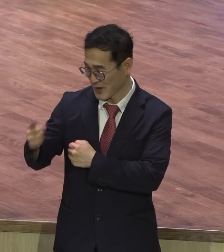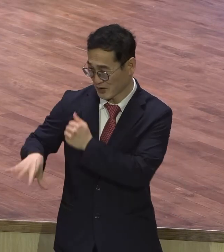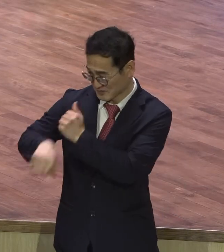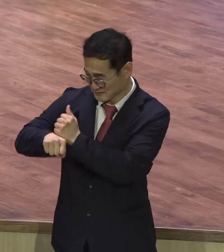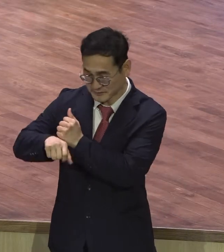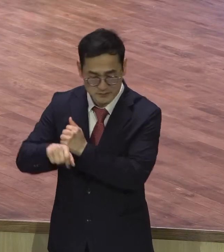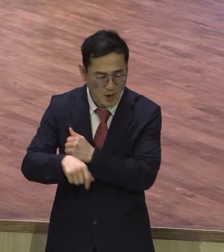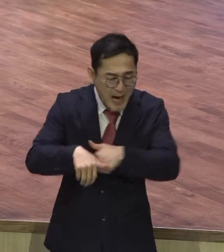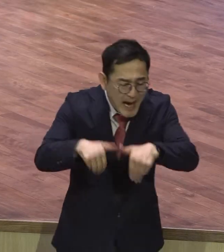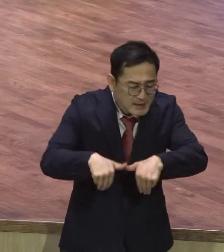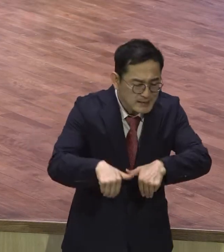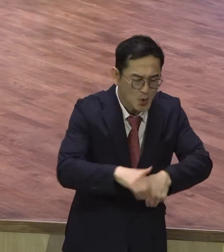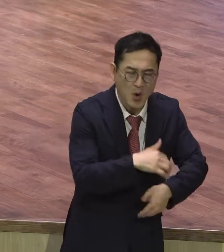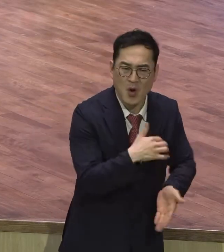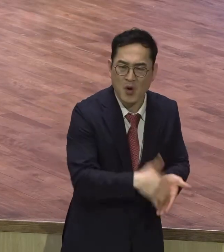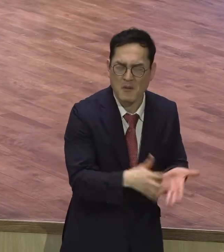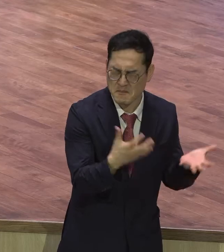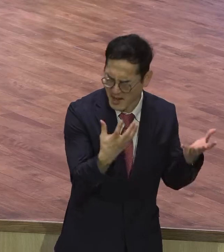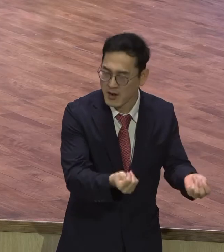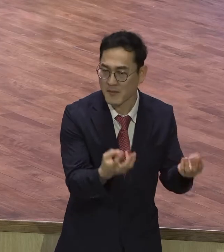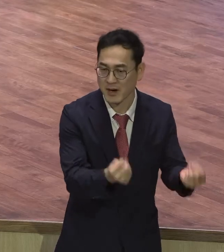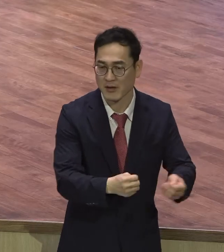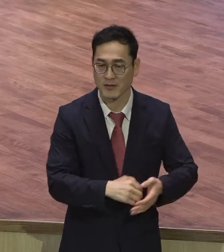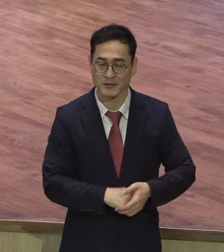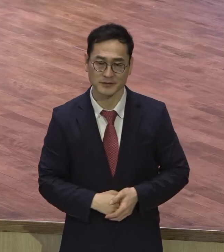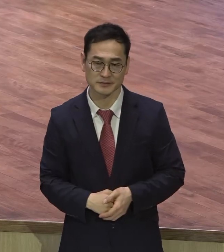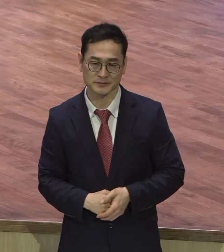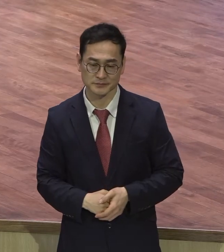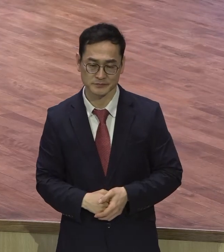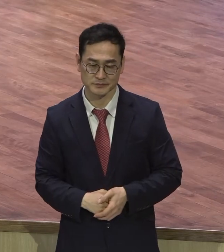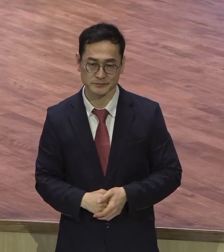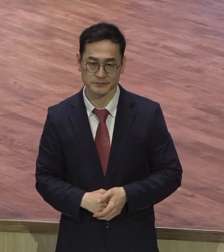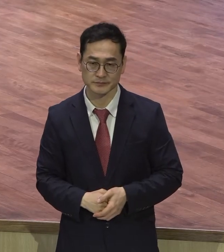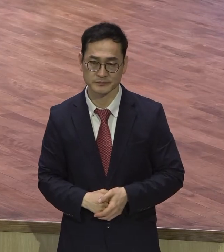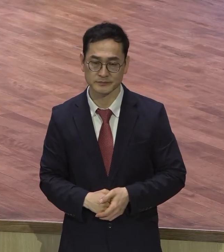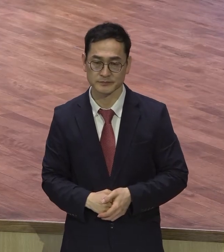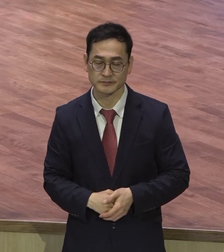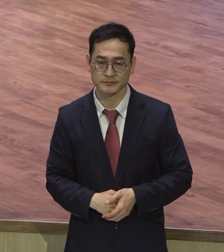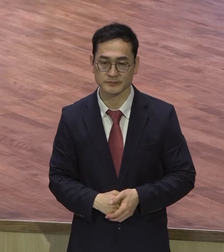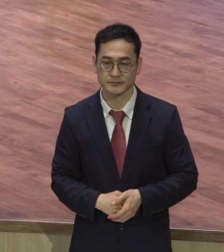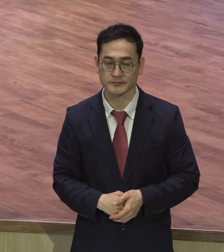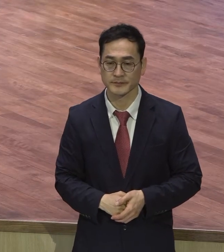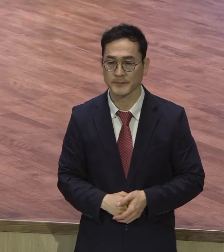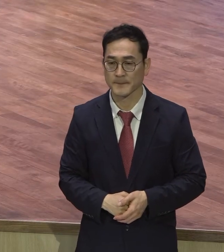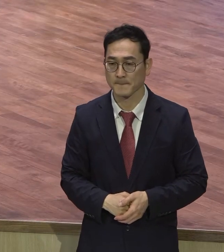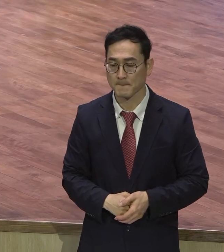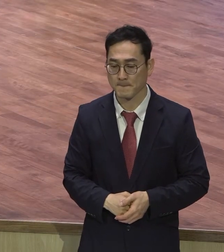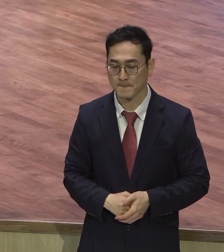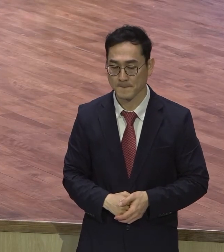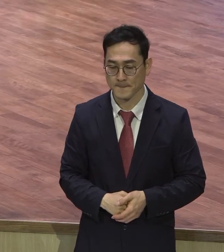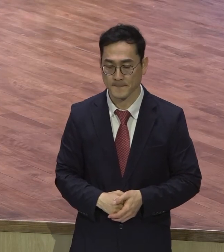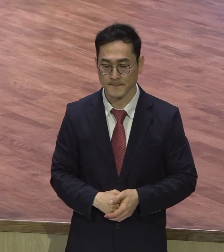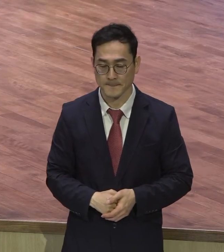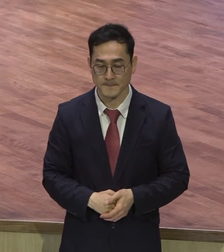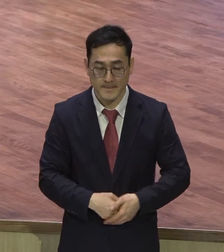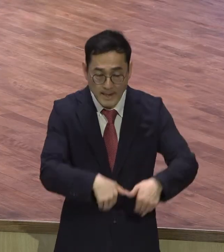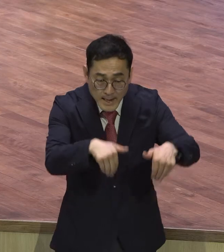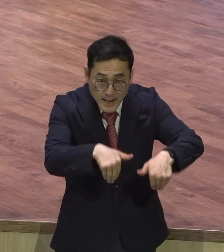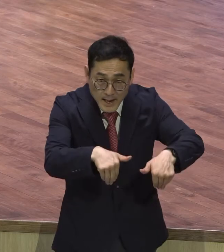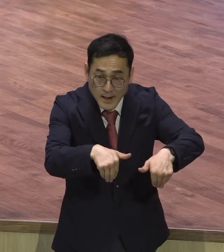엄청 그 수가 더 많을 것일 거 같은데 이런 그가 지금 자신의 하인을 걱정하고 있어요.